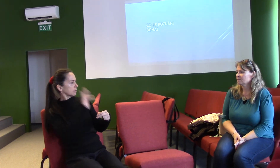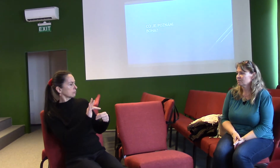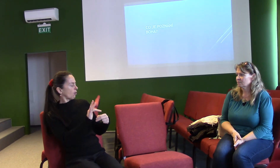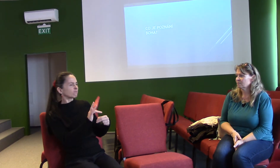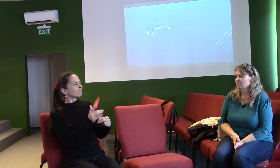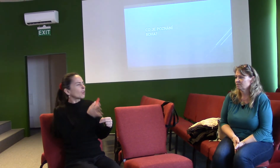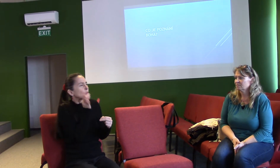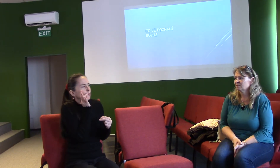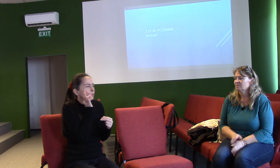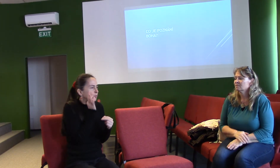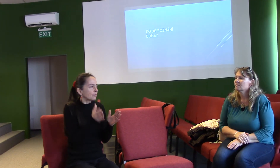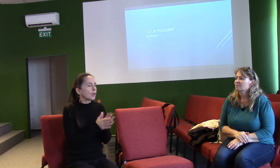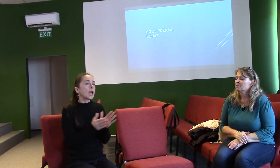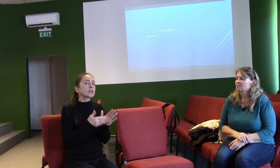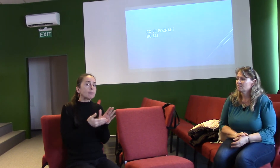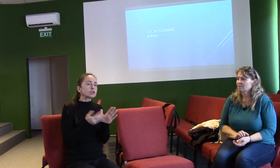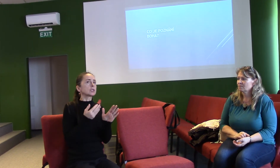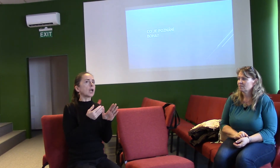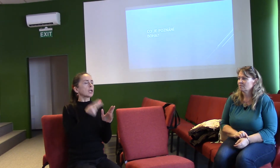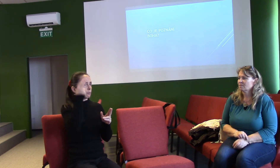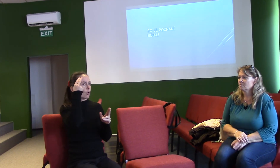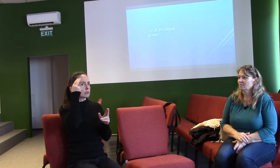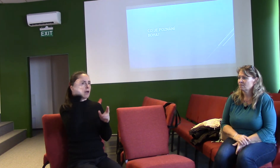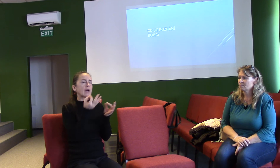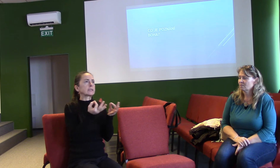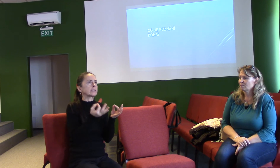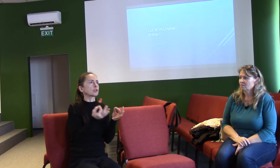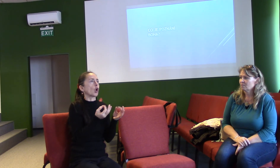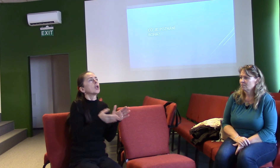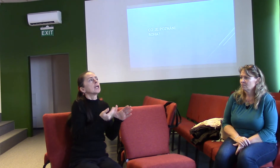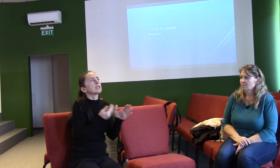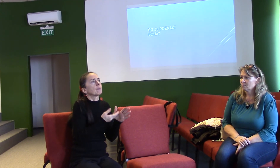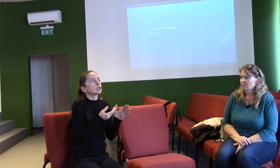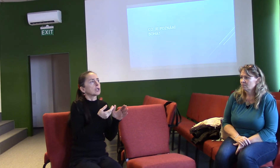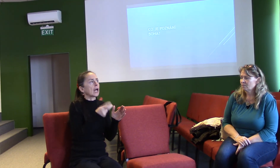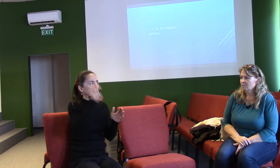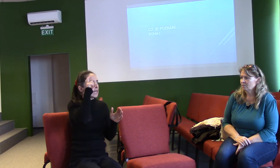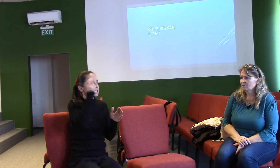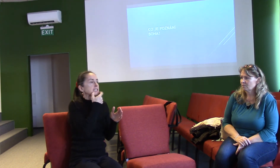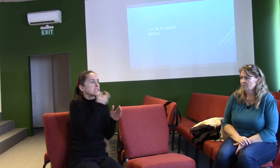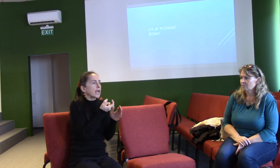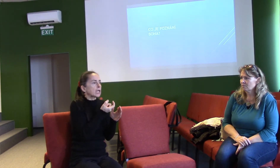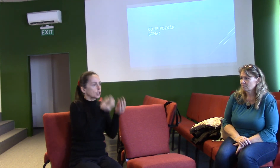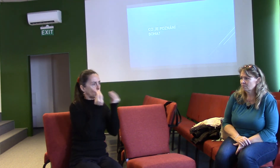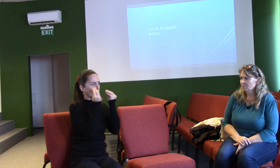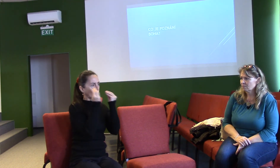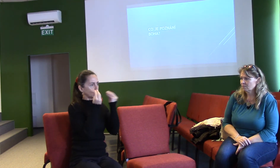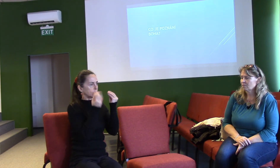Třeba poznávání něčeho abstraktního, jako jazyka, cizího jazyka, získáme učením. Poznávání něčeho